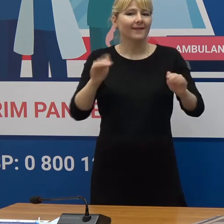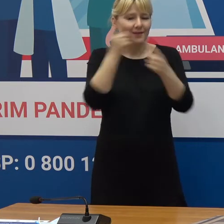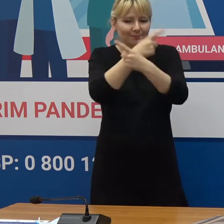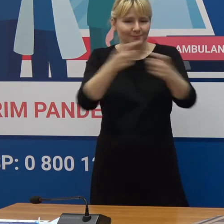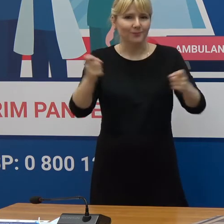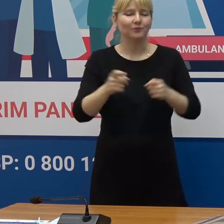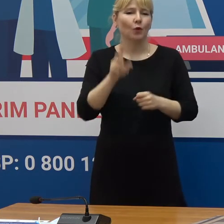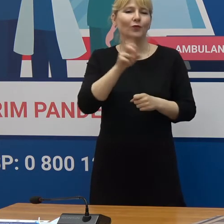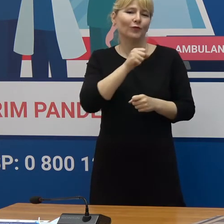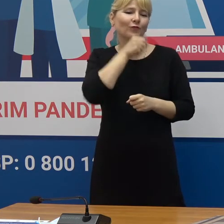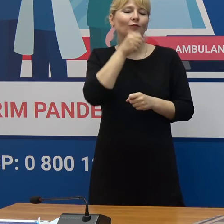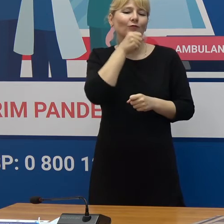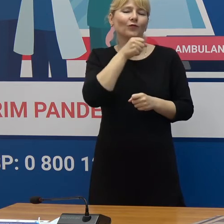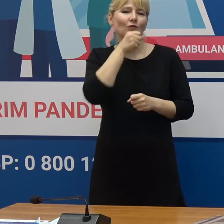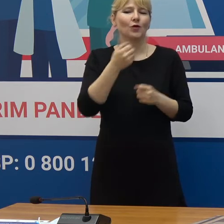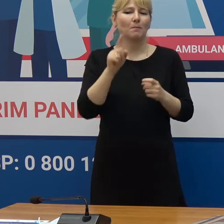din adolescență